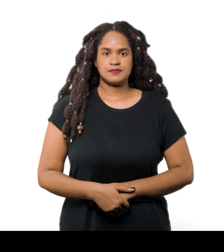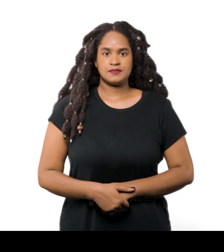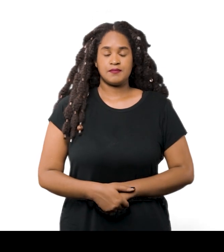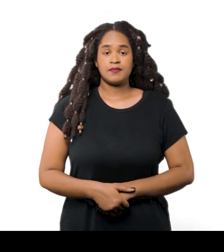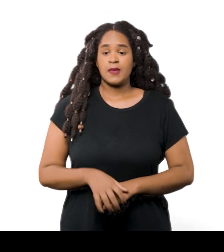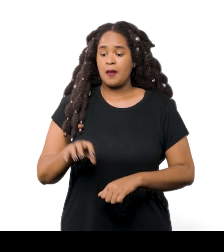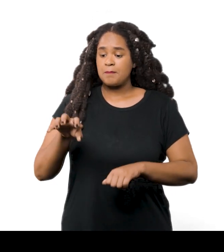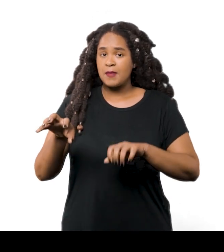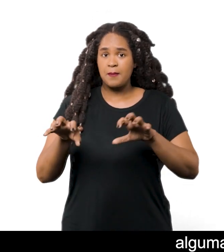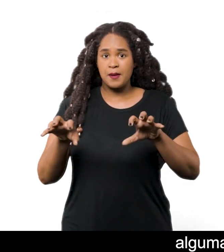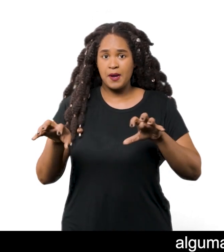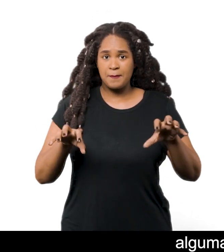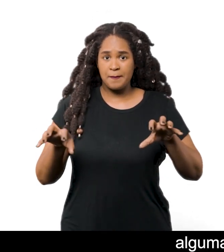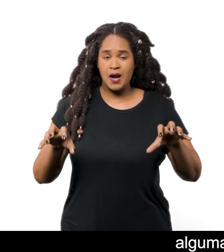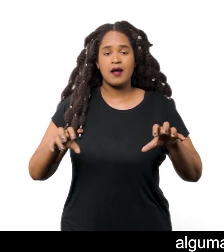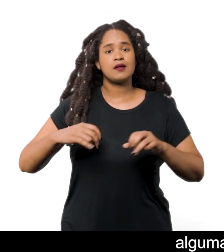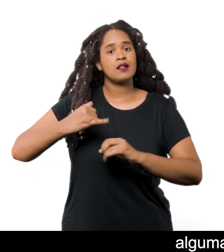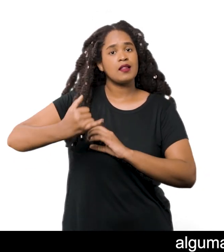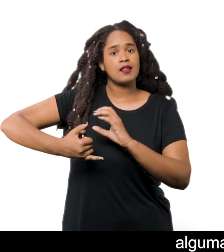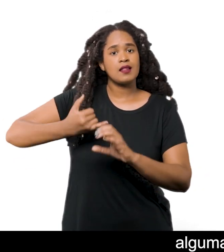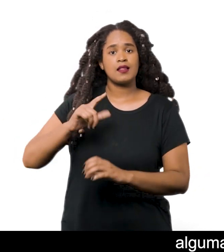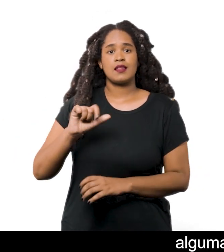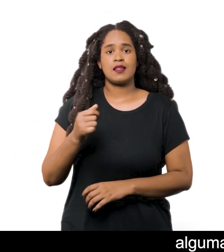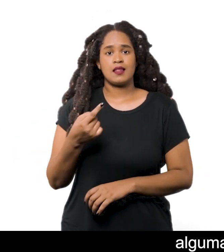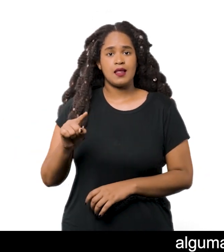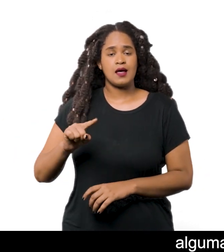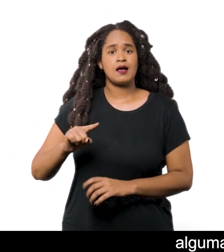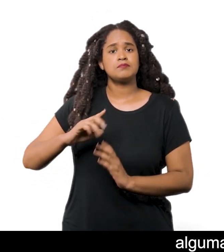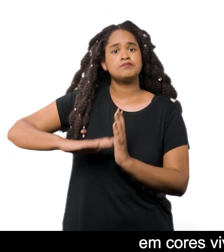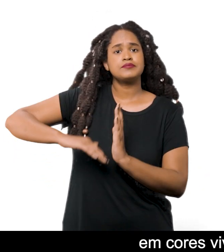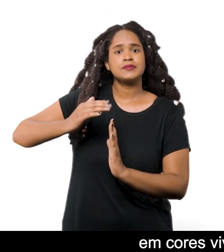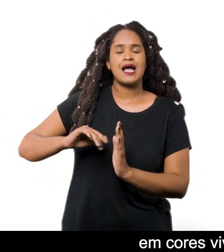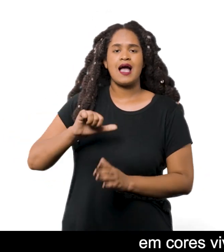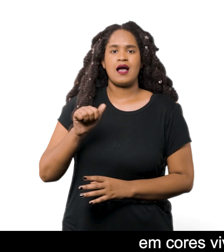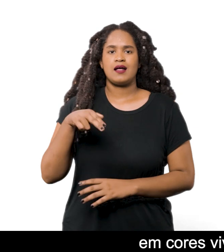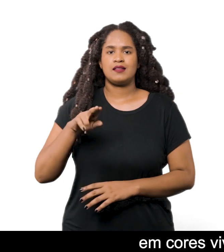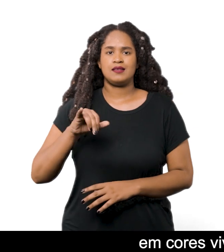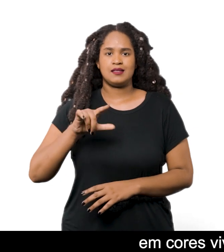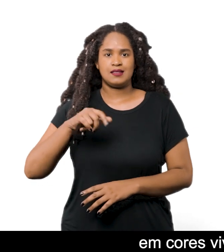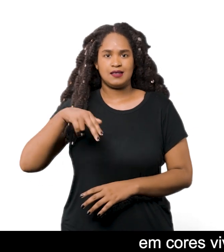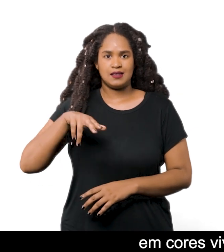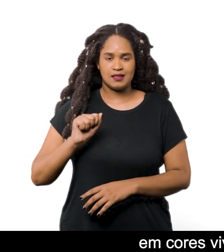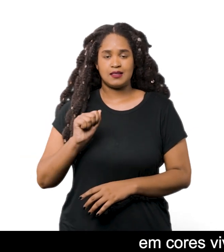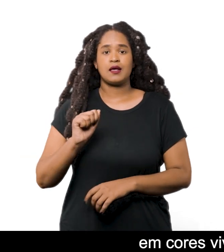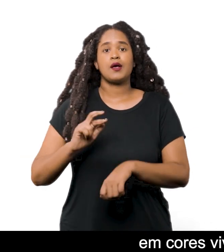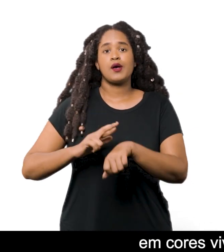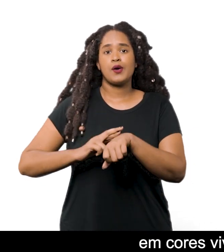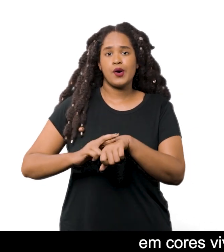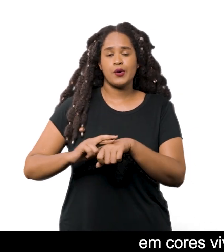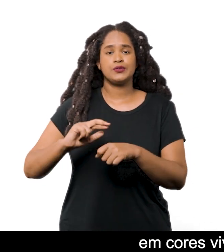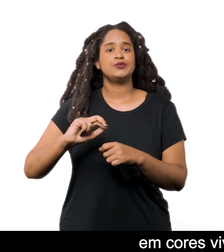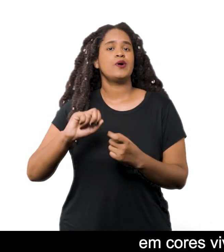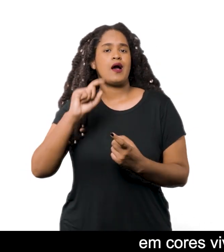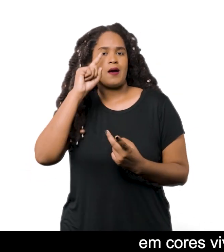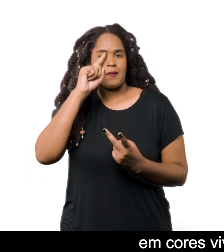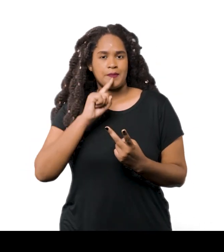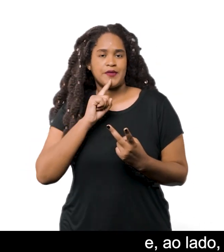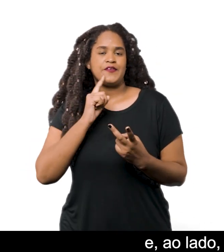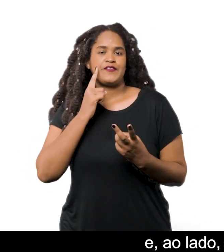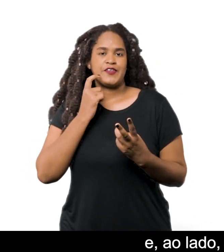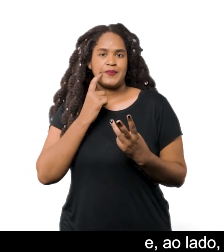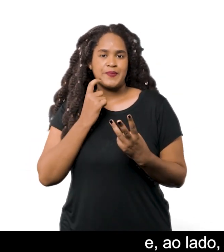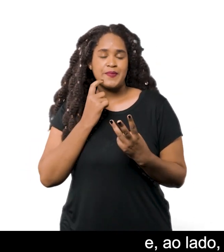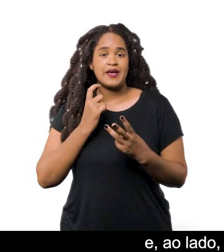Há ainda na vitrine algumas bolinhas de lã Tingidas com anilina em cores vivas de roxo, amarelo, vermelho e verde